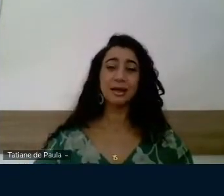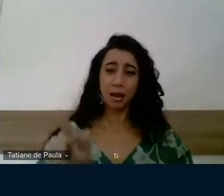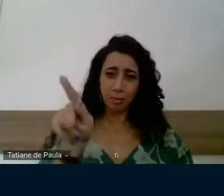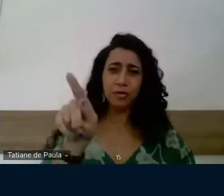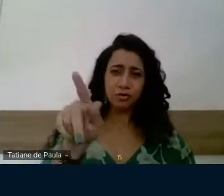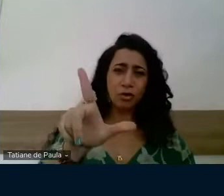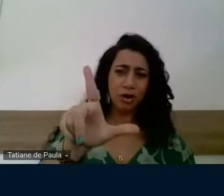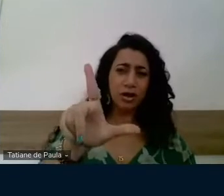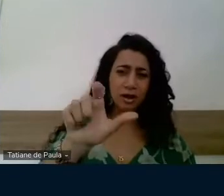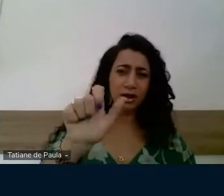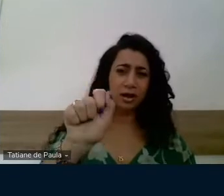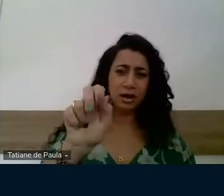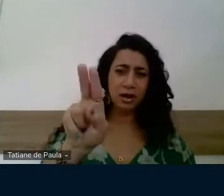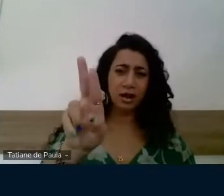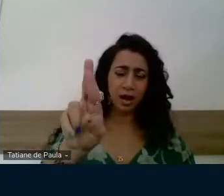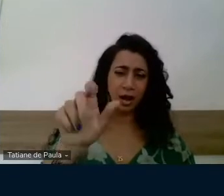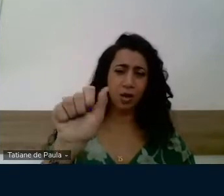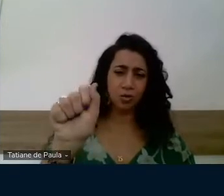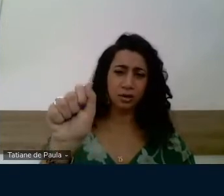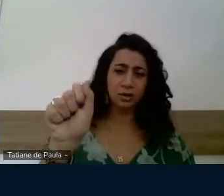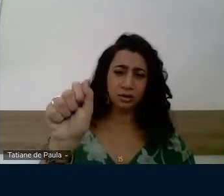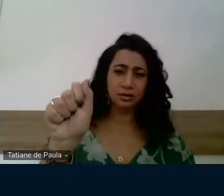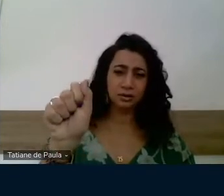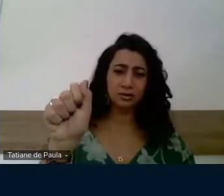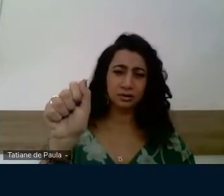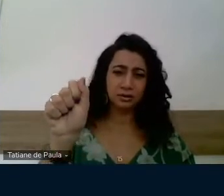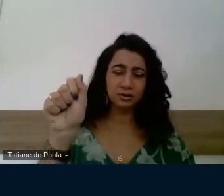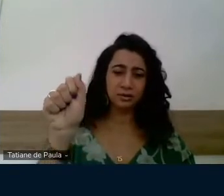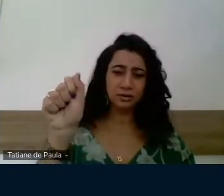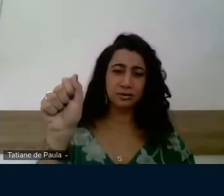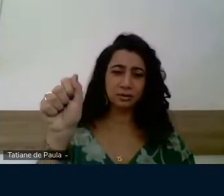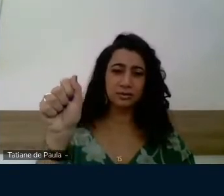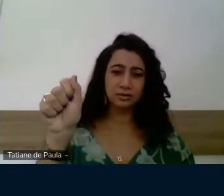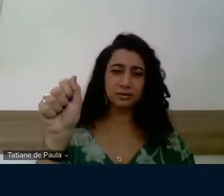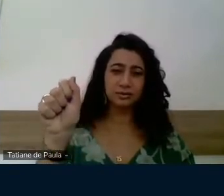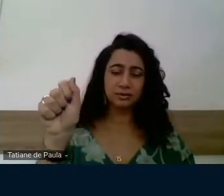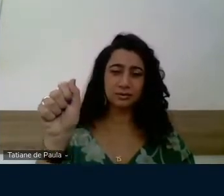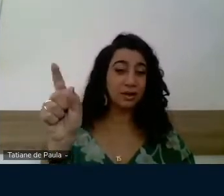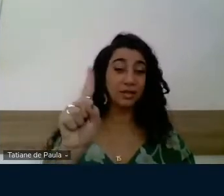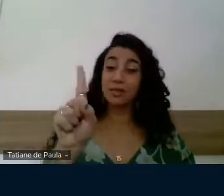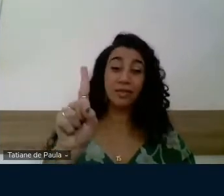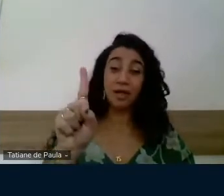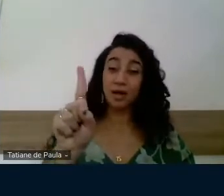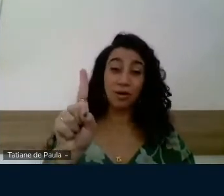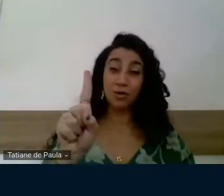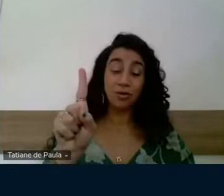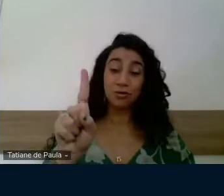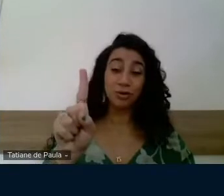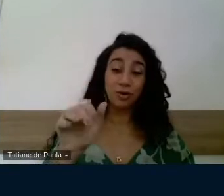Essa Laura aí a aluna da gente está respondendo sim, é uma professora ouvinte.